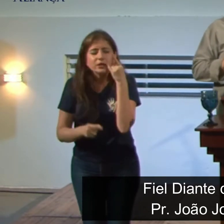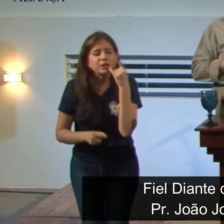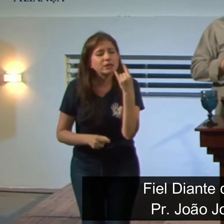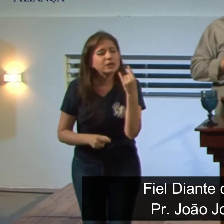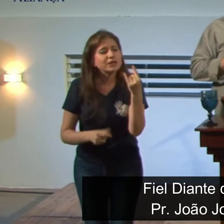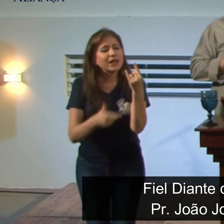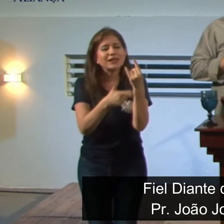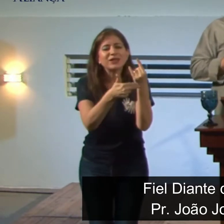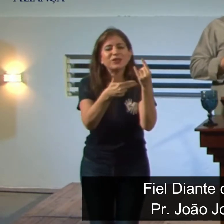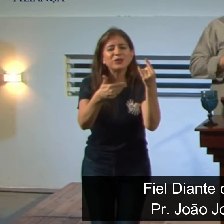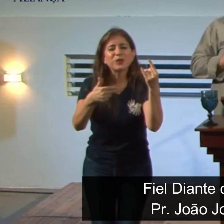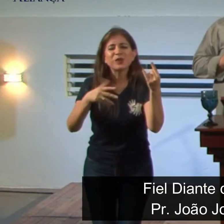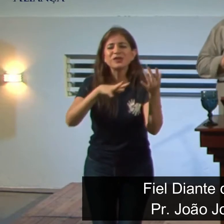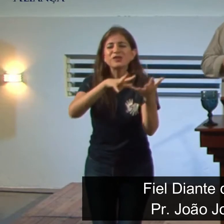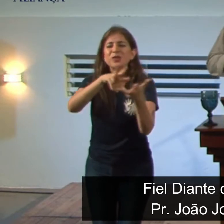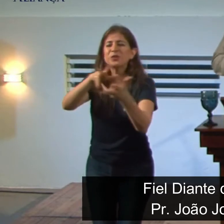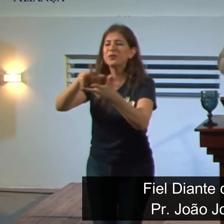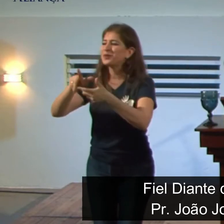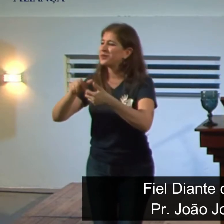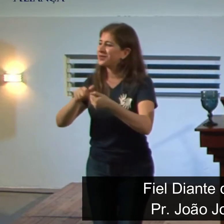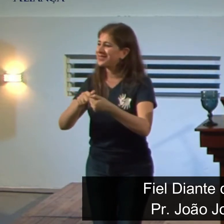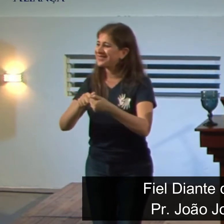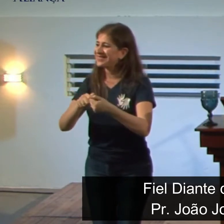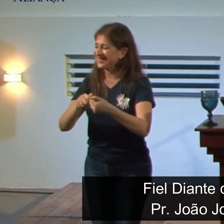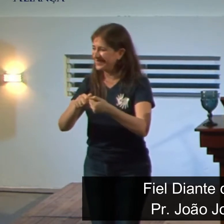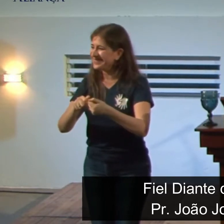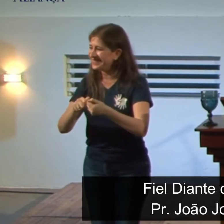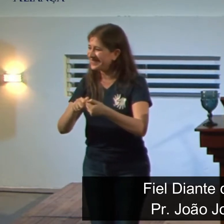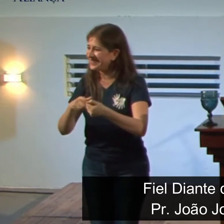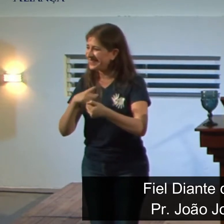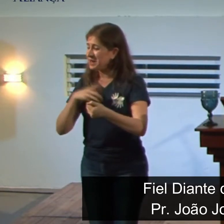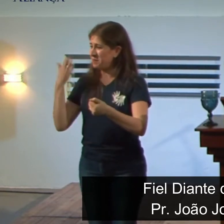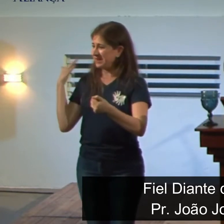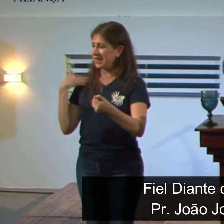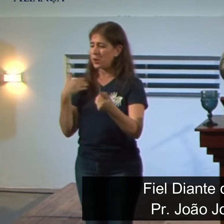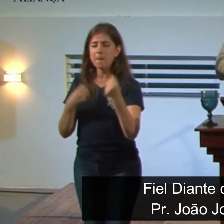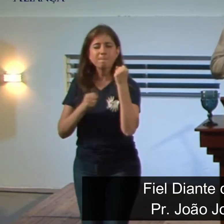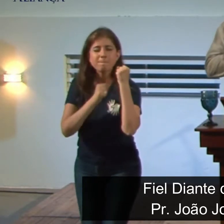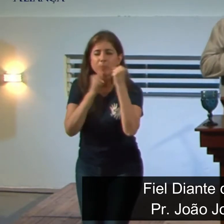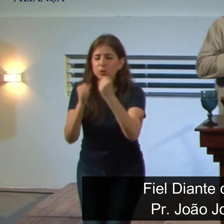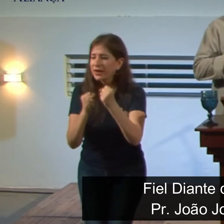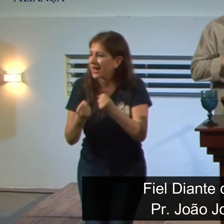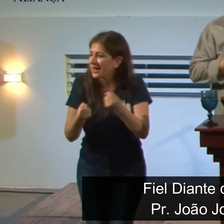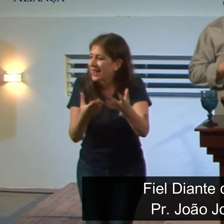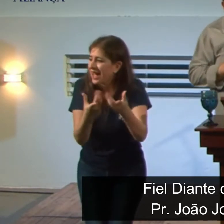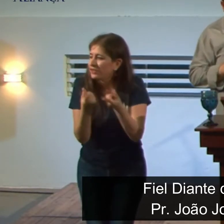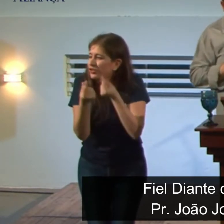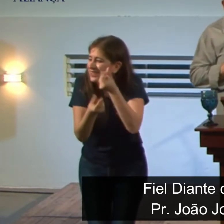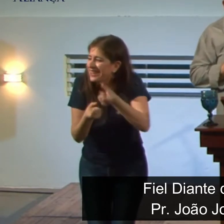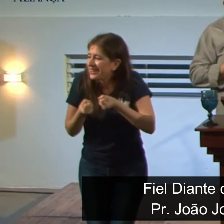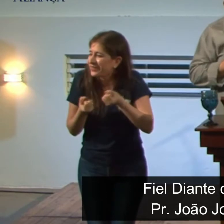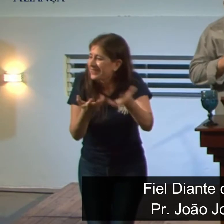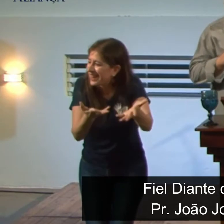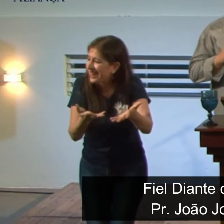mundo. Dê da queda. Poder, dinheiro,